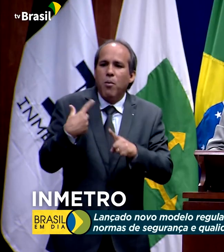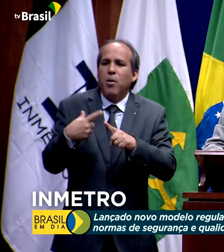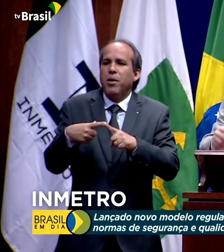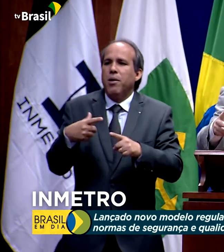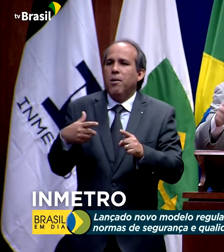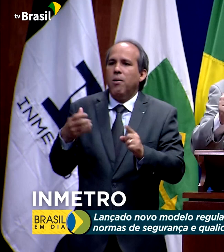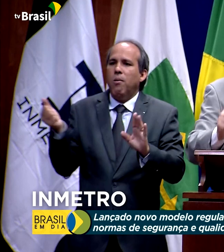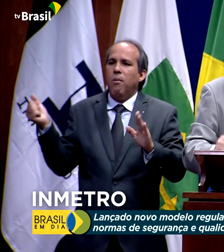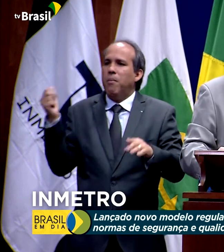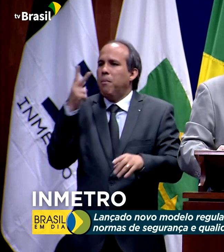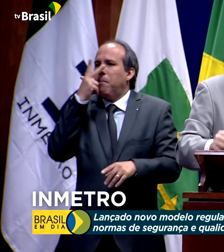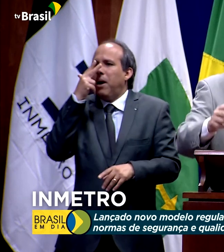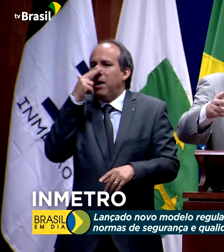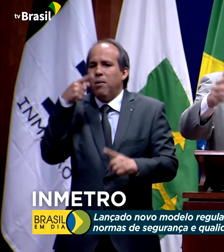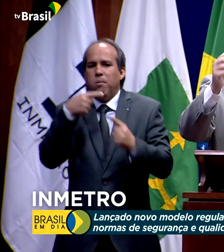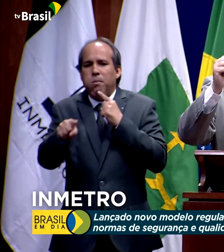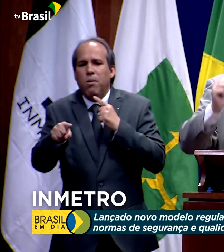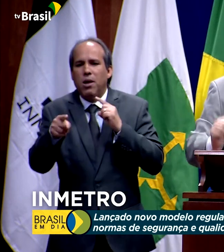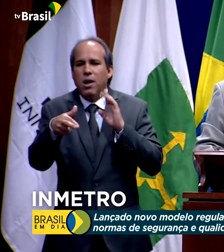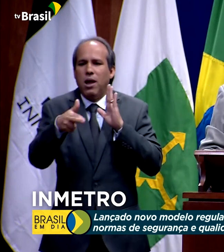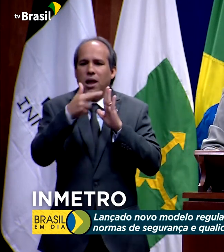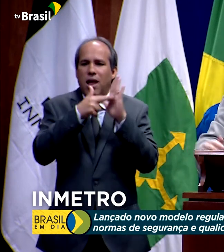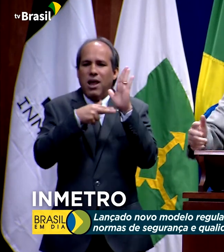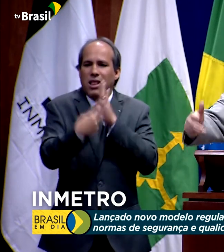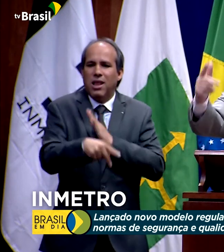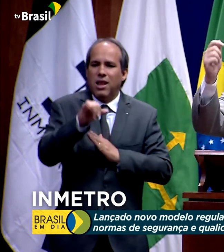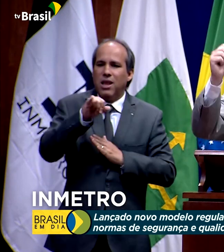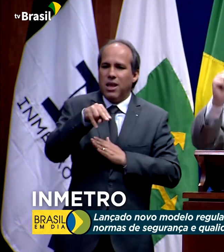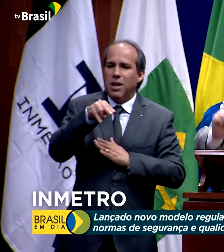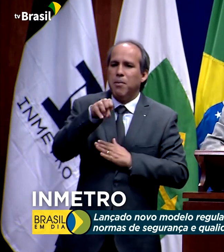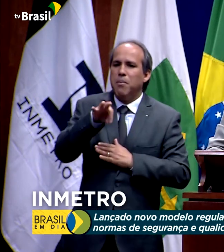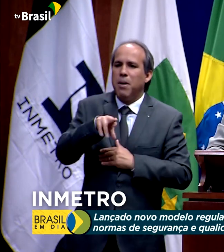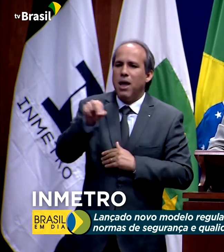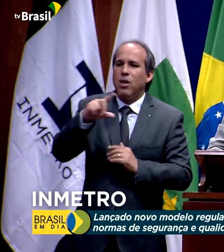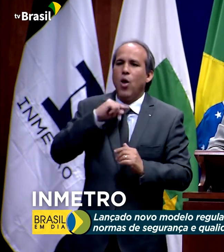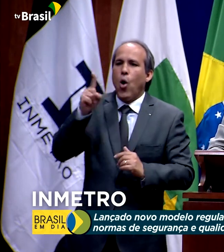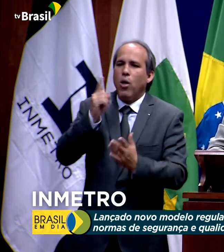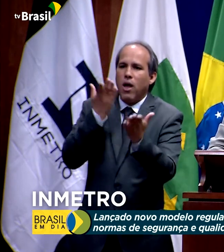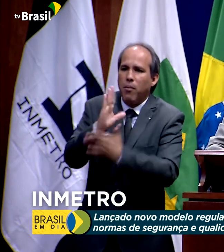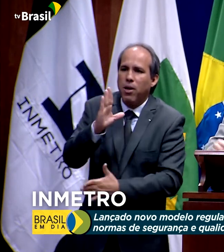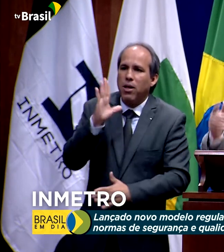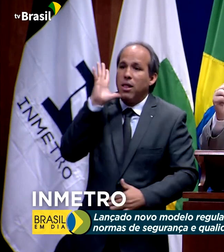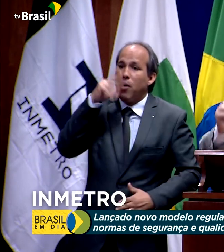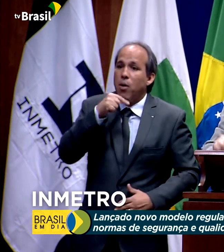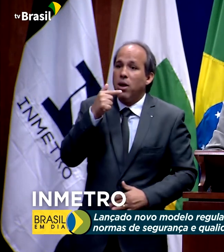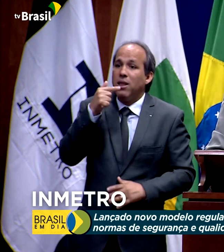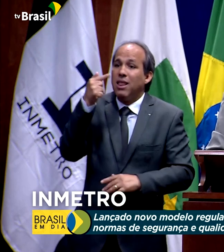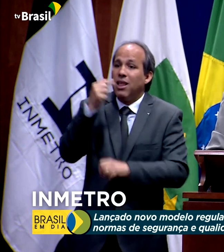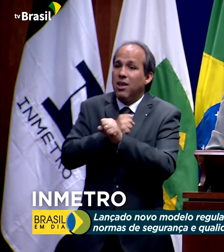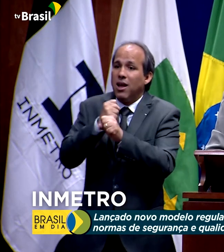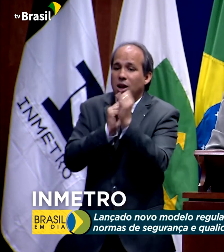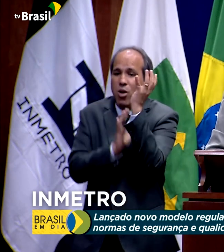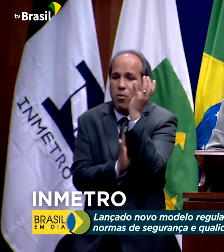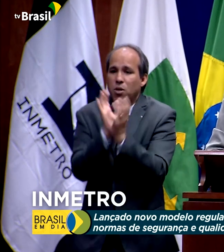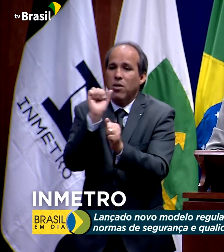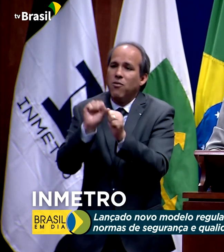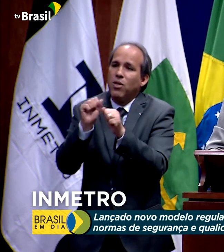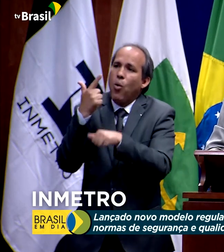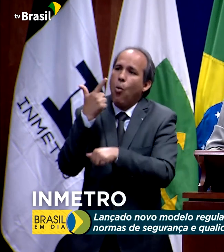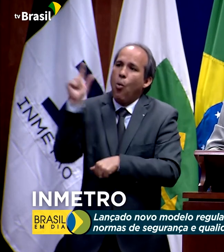Inmetro e não conseguia aprovar. Ia cair numa burocracia de sete anos para fazer uma modificação no regulamento, a produzir um regulamento novo.